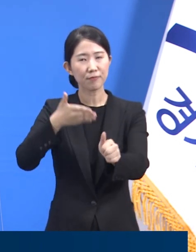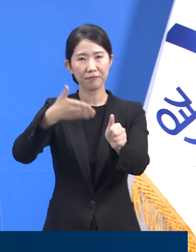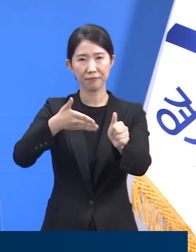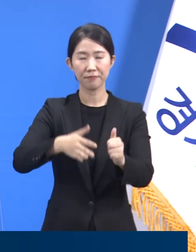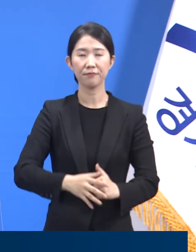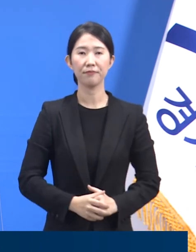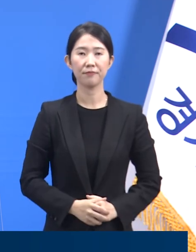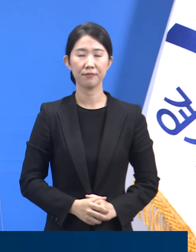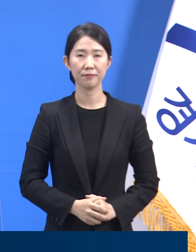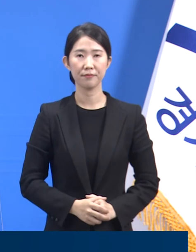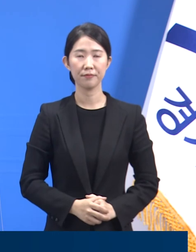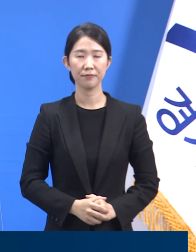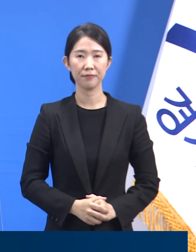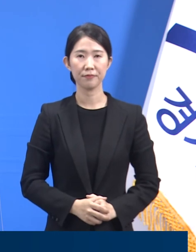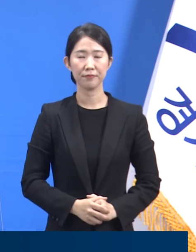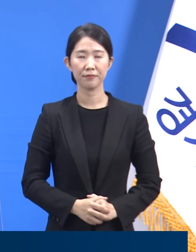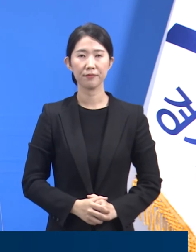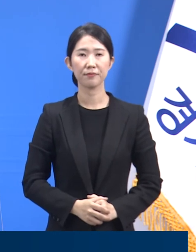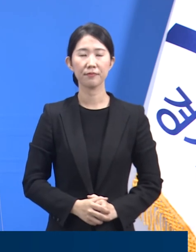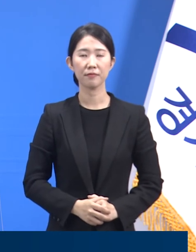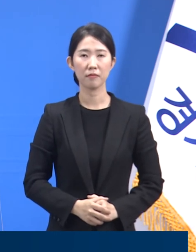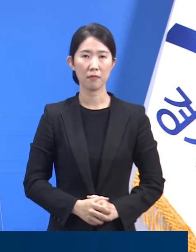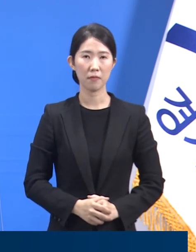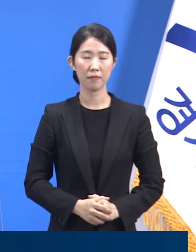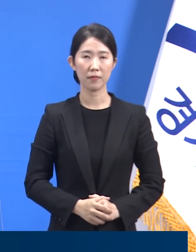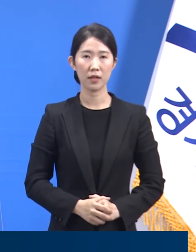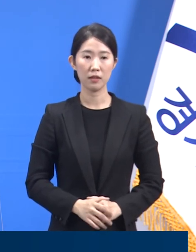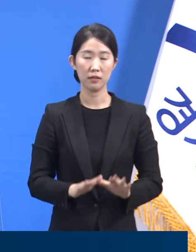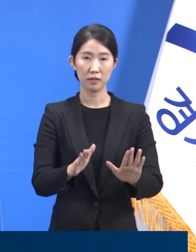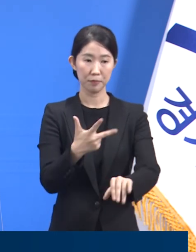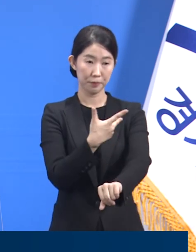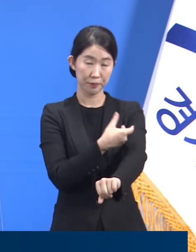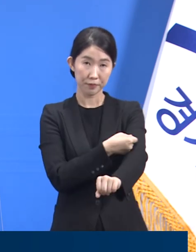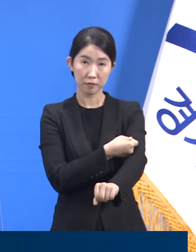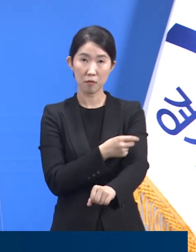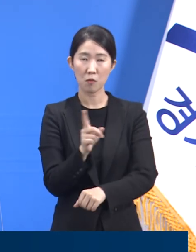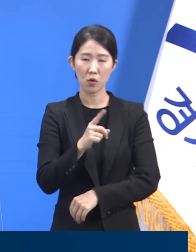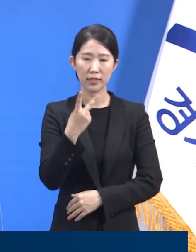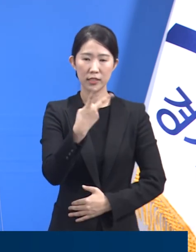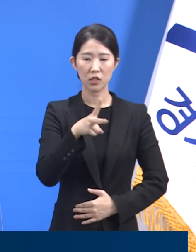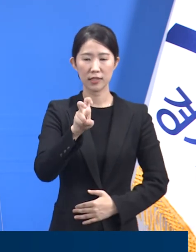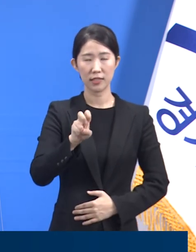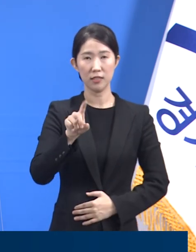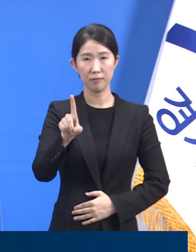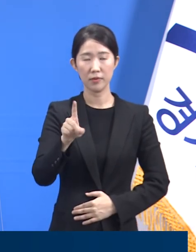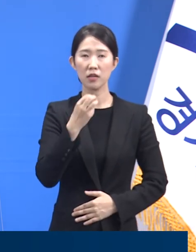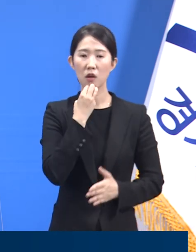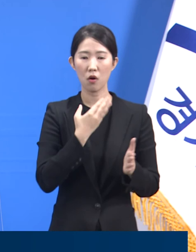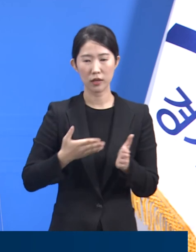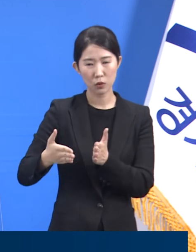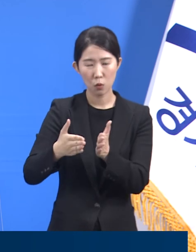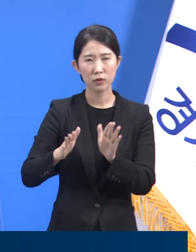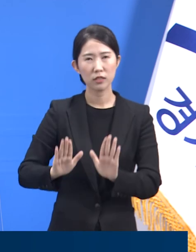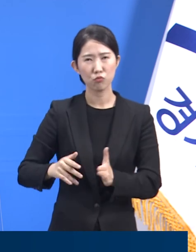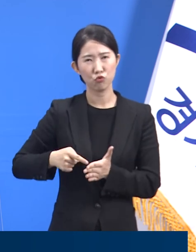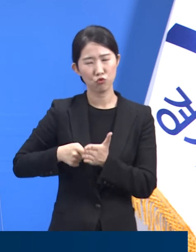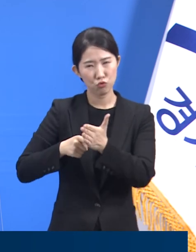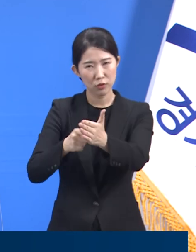방역과 백신 접종은 2021년 경기도가 추진하는 코로나19 대응의 양대 과제입니다.